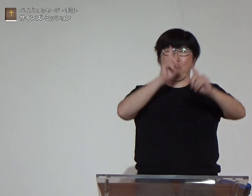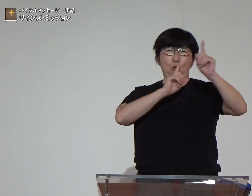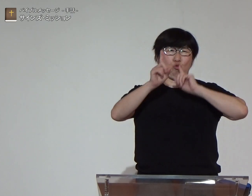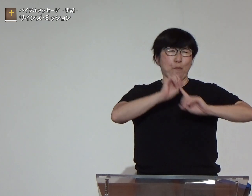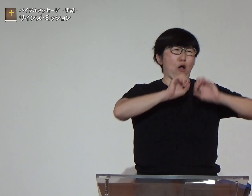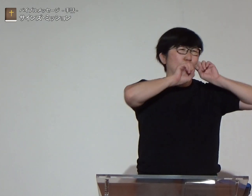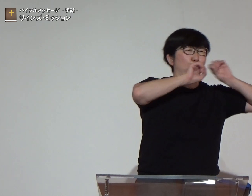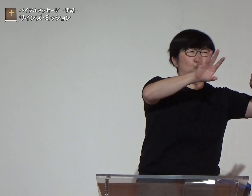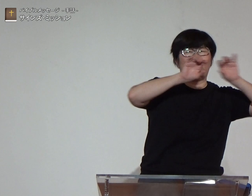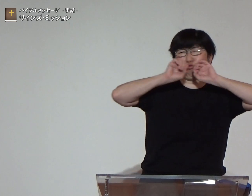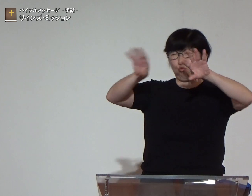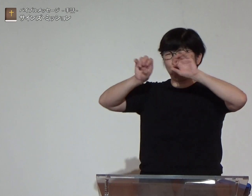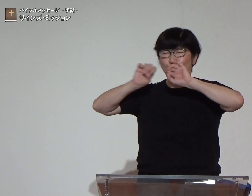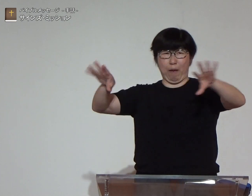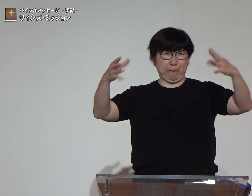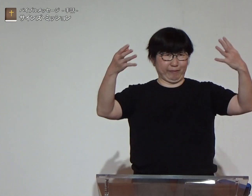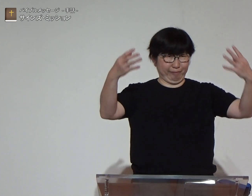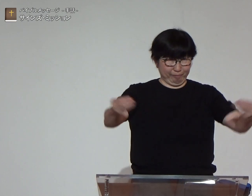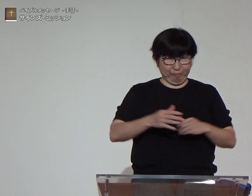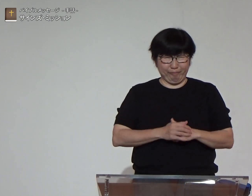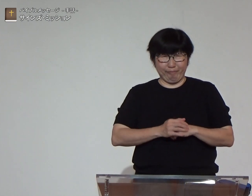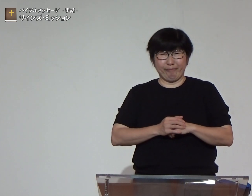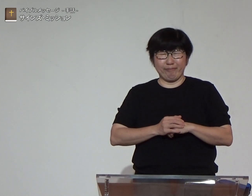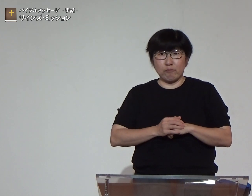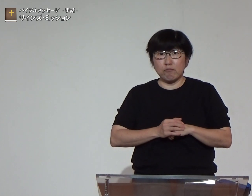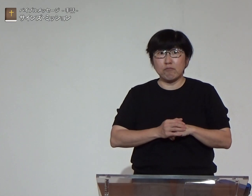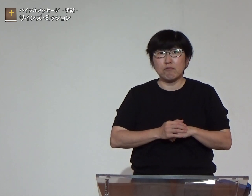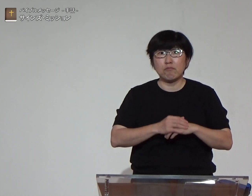へ行き神の言葉を伝えたのです